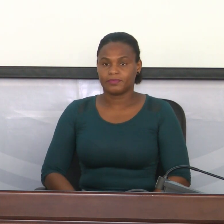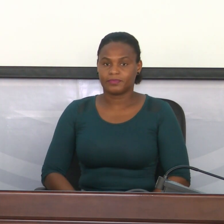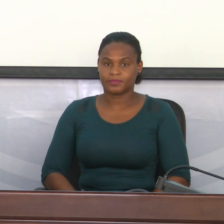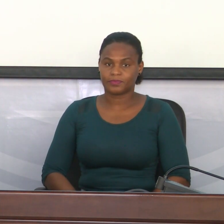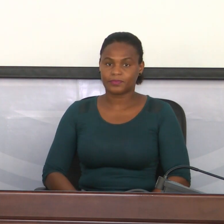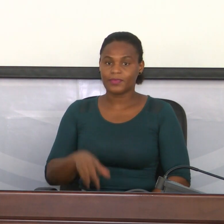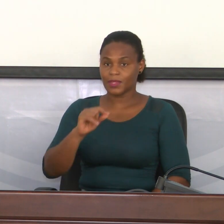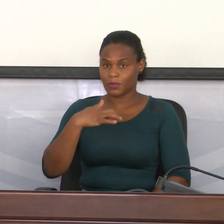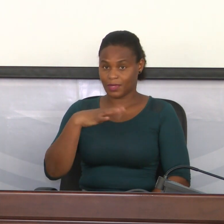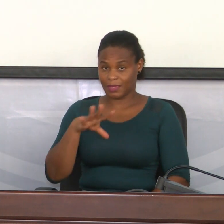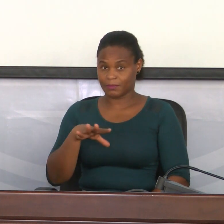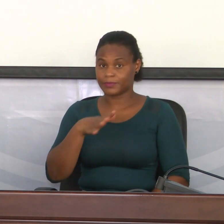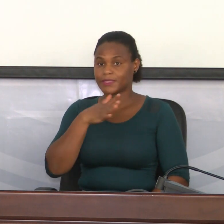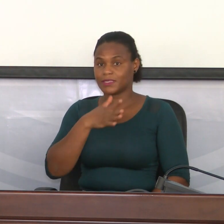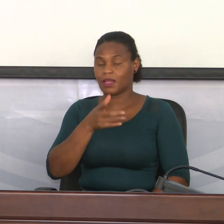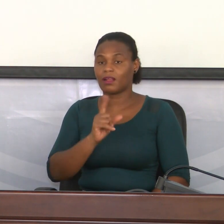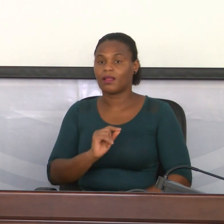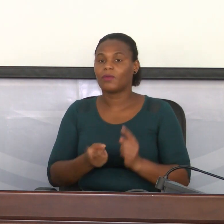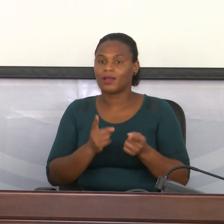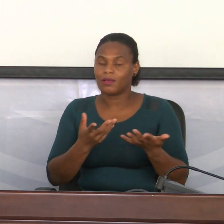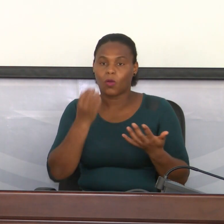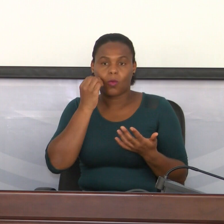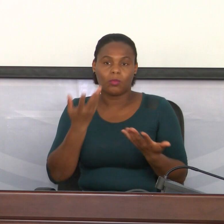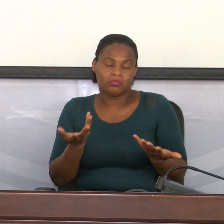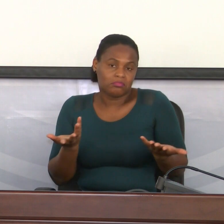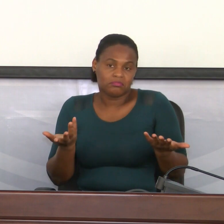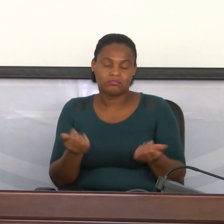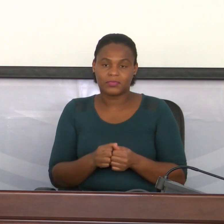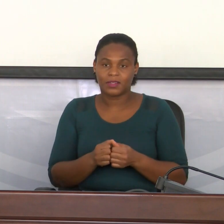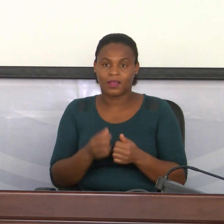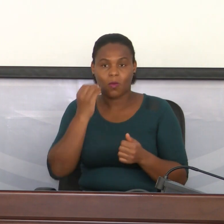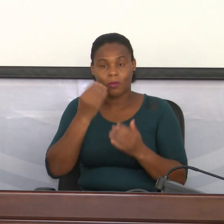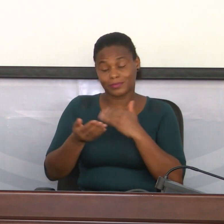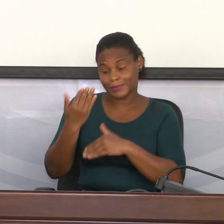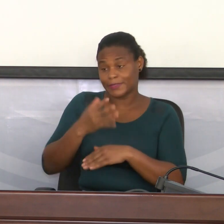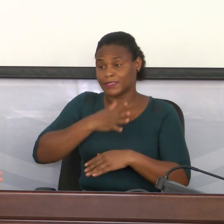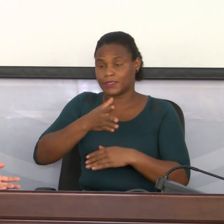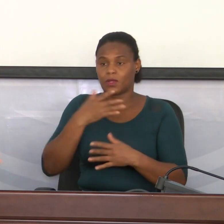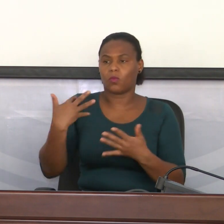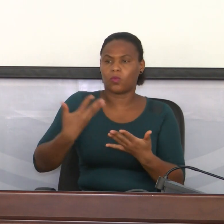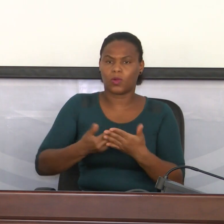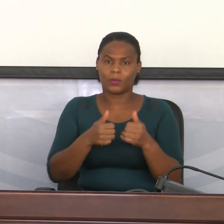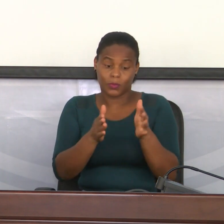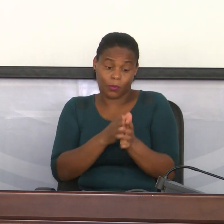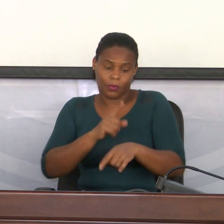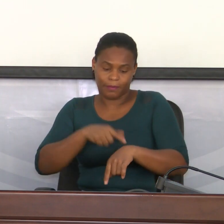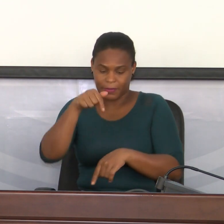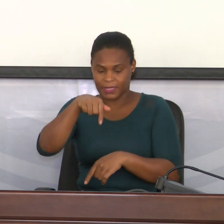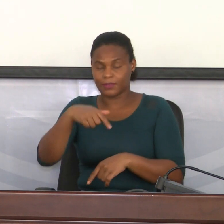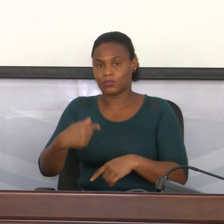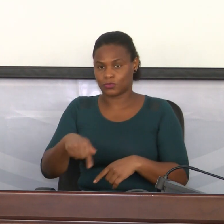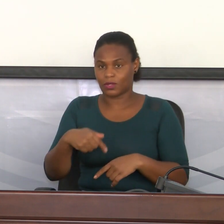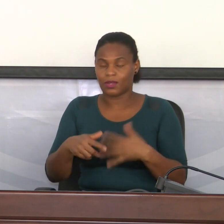Queria dizer também que, como vínhamos dizendo ao longo de todo o tempo que estivemos aqui,